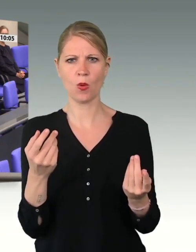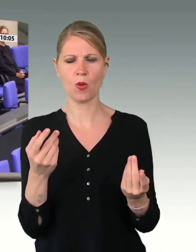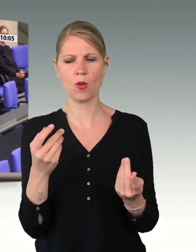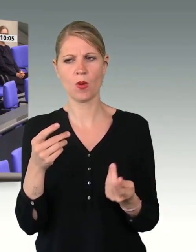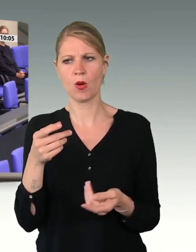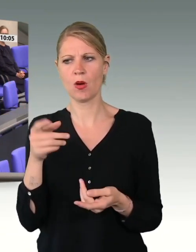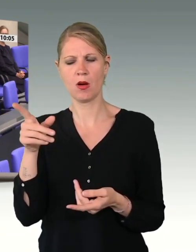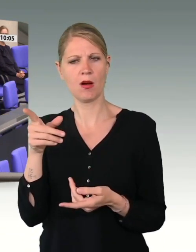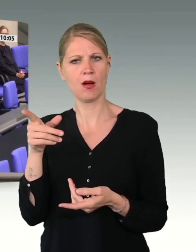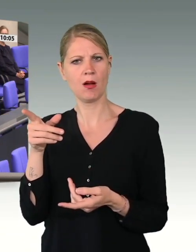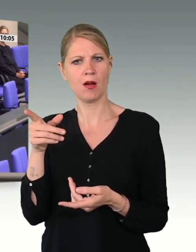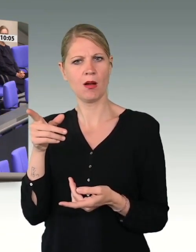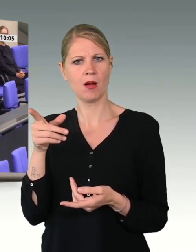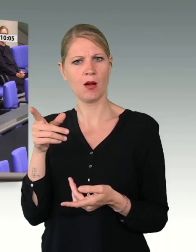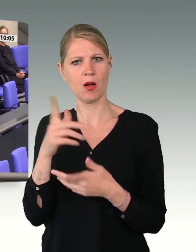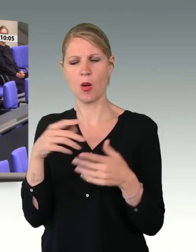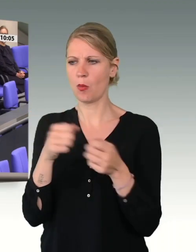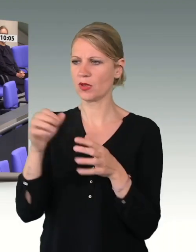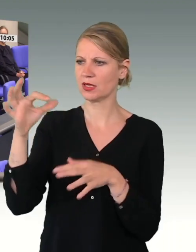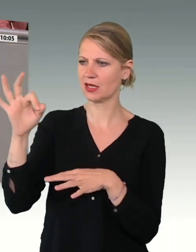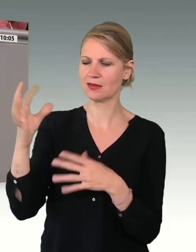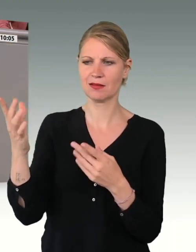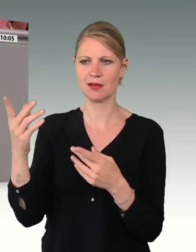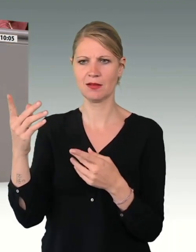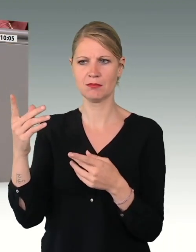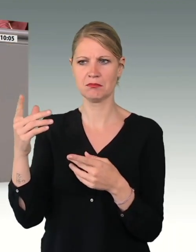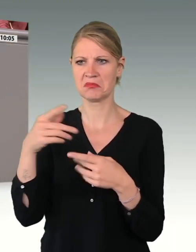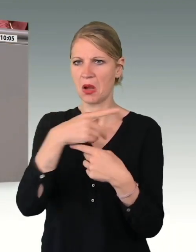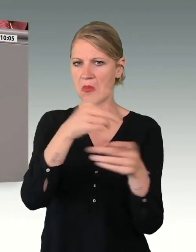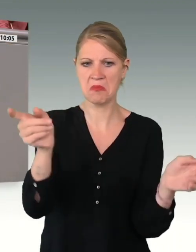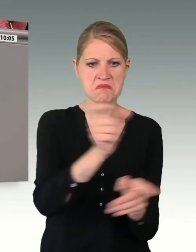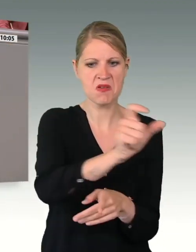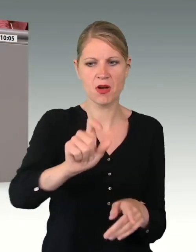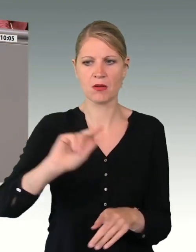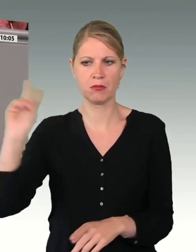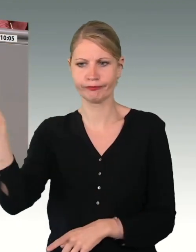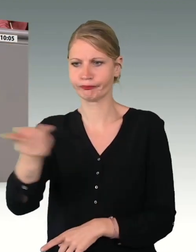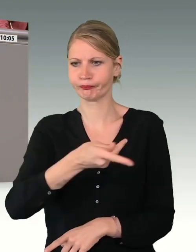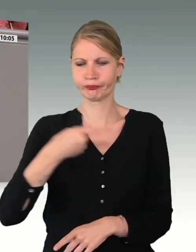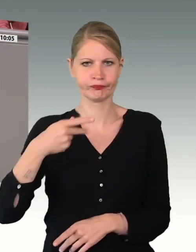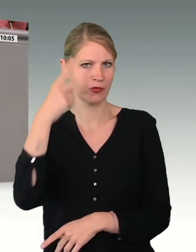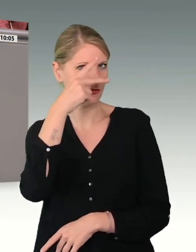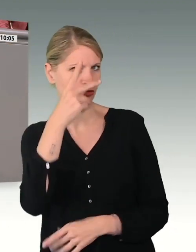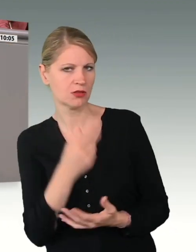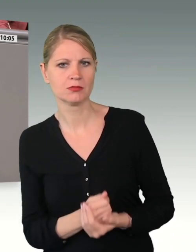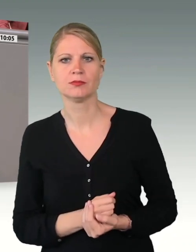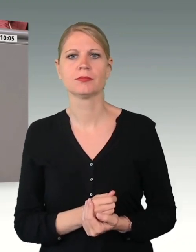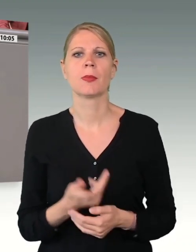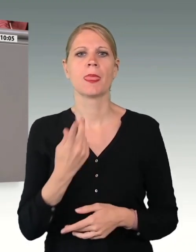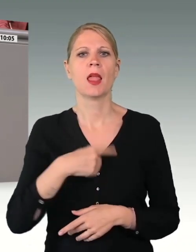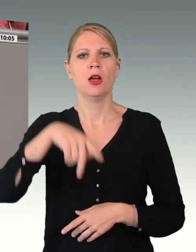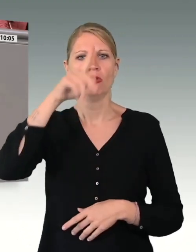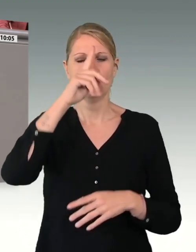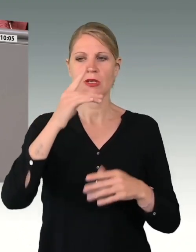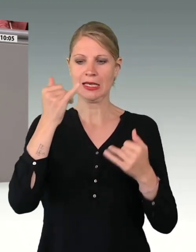Bundeskanzler genauso verstanden wie der Rest der Bevölkerung. Deutschland wird ab sofort mehr als